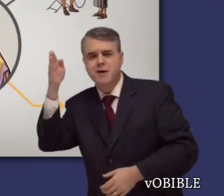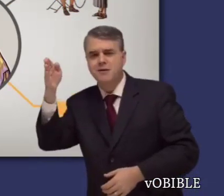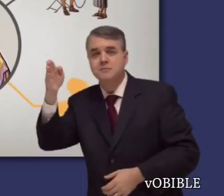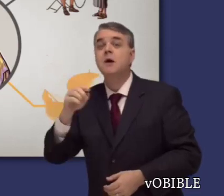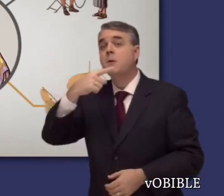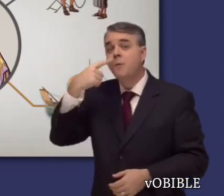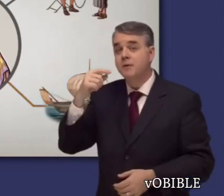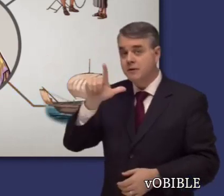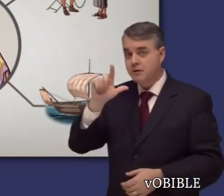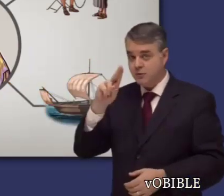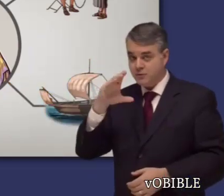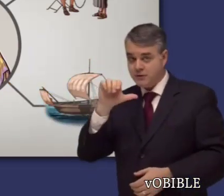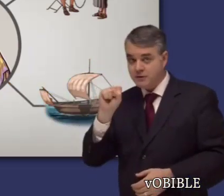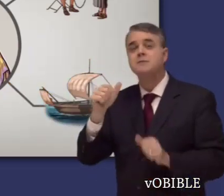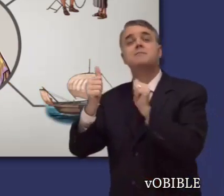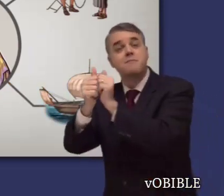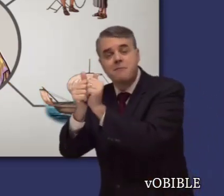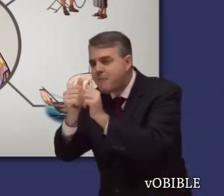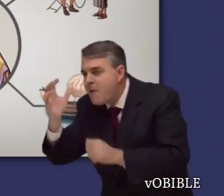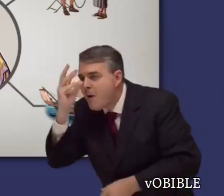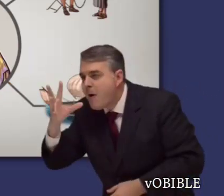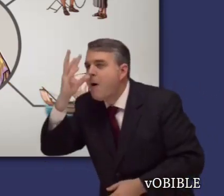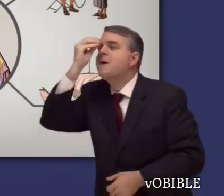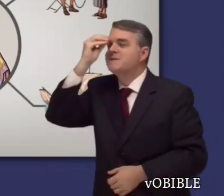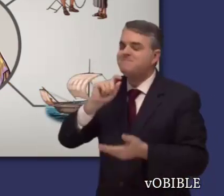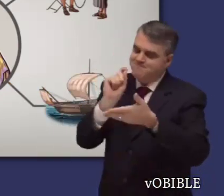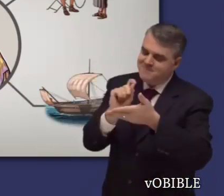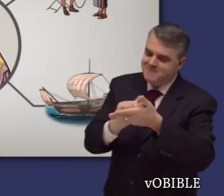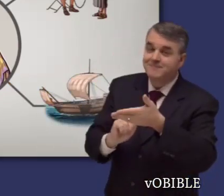Lucas vivió algunos de los sucesos que narra porque acompañó a Pablo en varios de sus viajes.